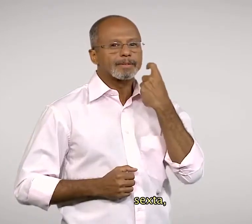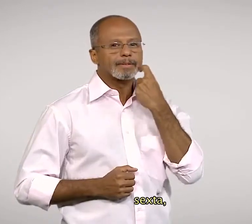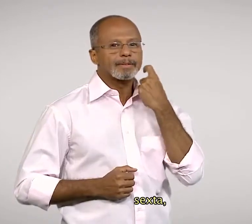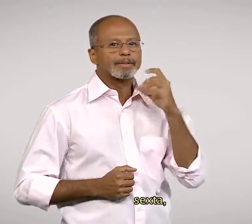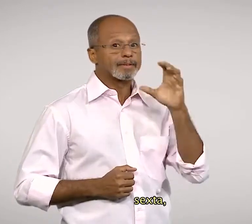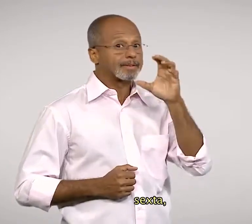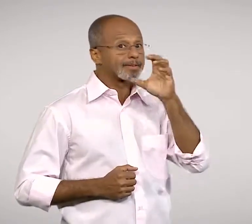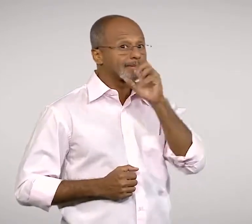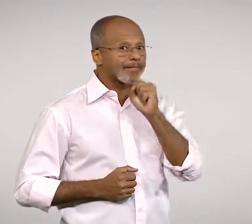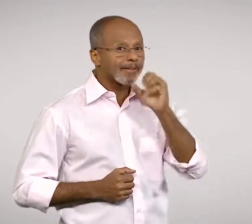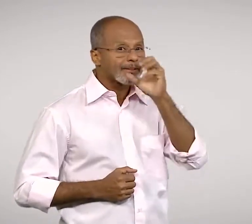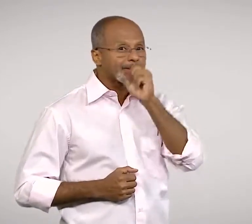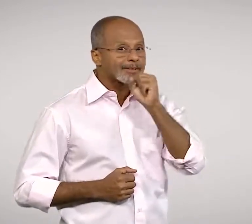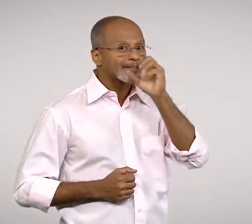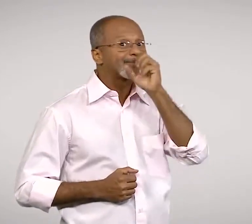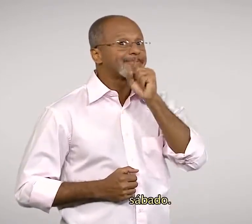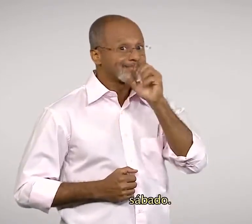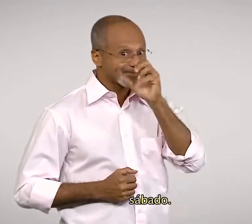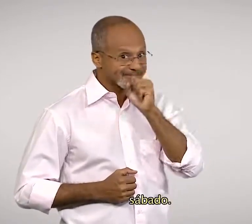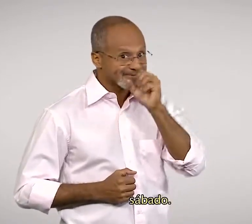Sábado